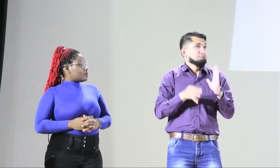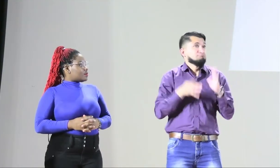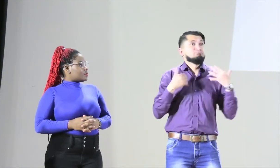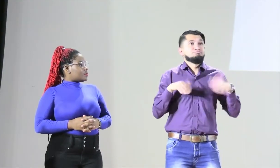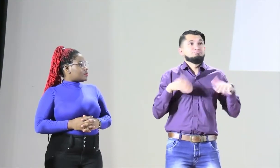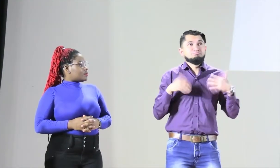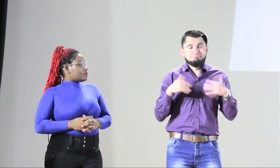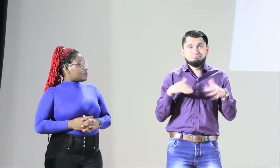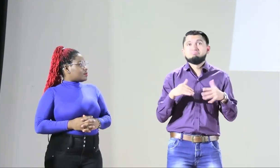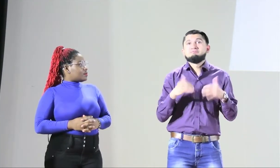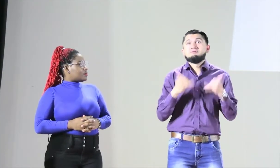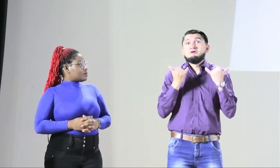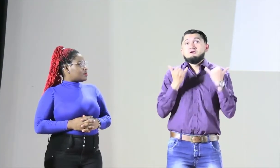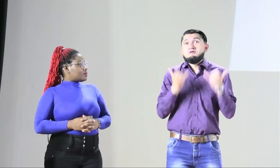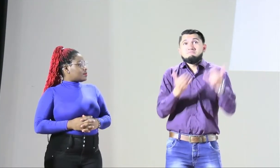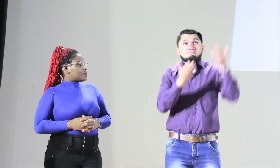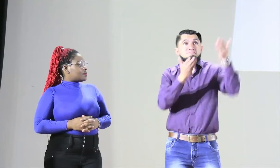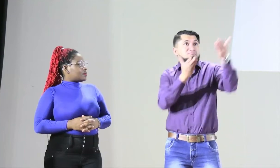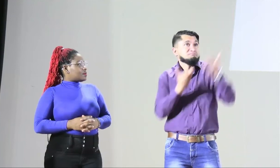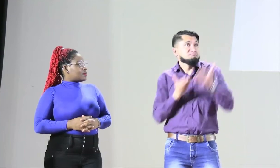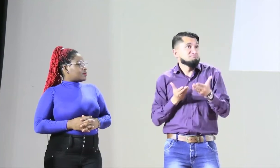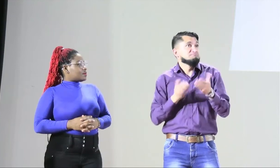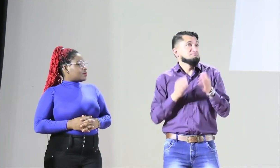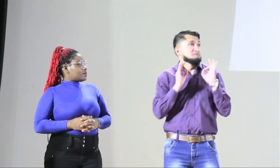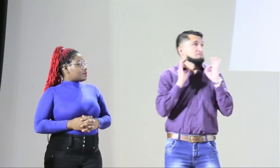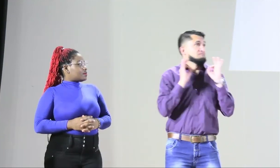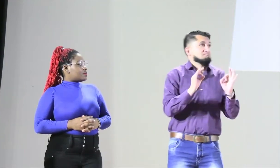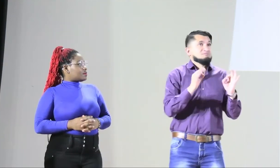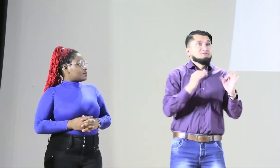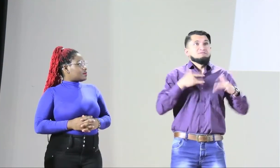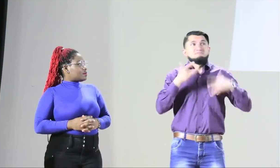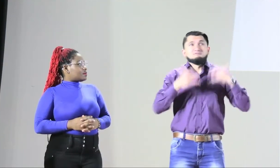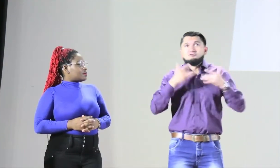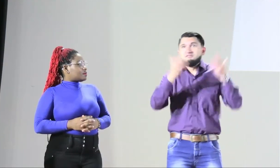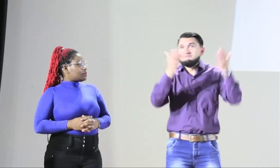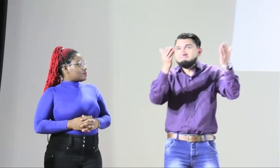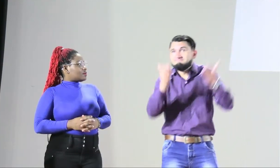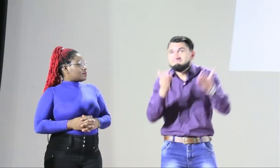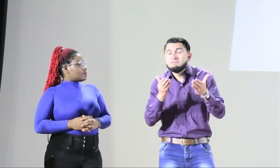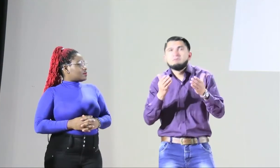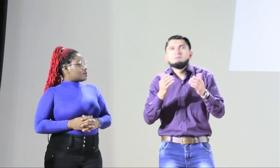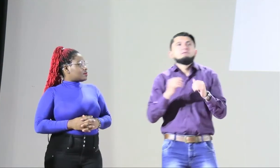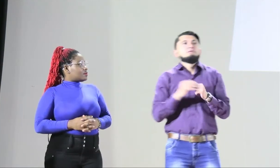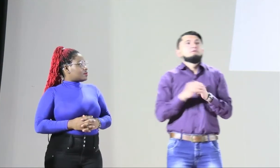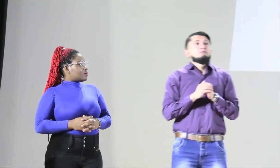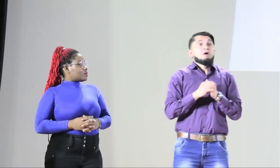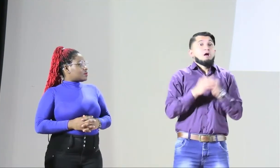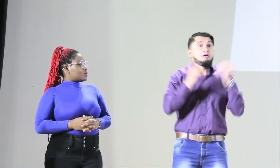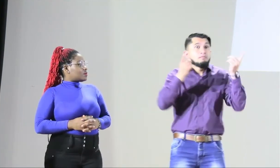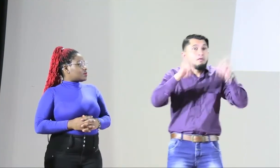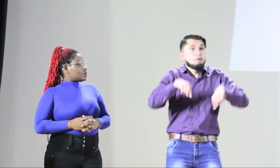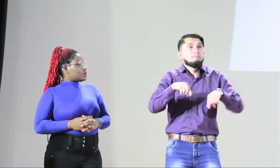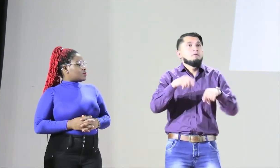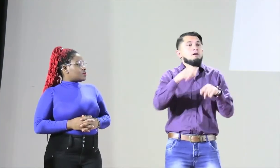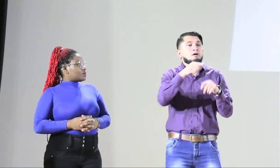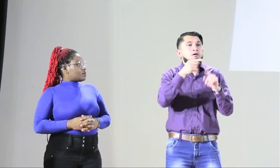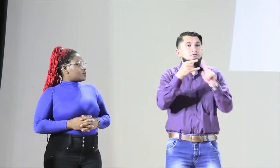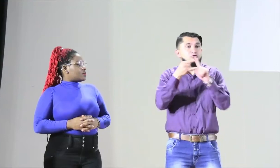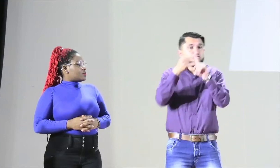we are to work on Código de este Cácero, Intergo de este Cácero e Intérpretas, así que les vamos a dar una ayuda a todos y